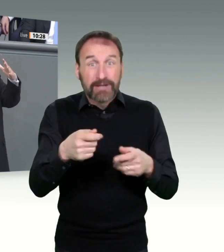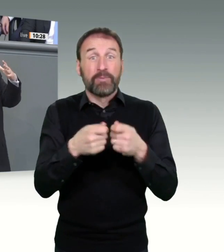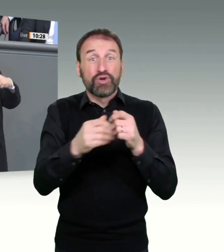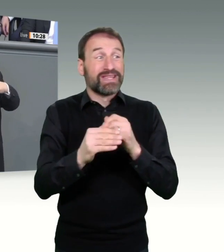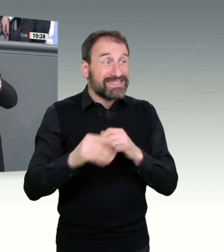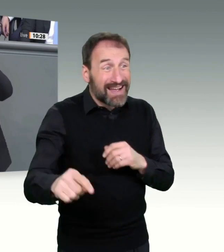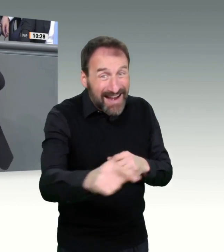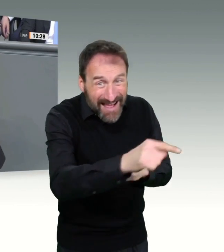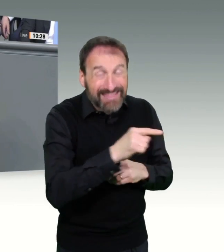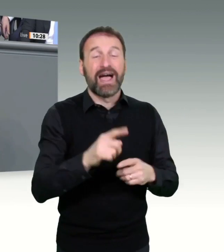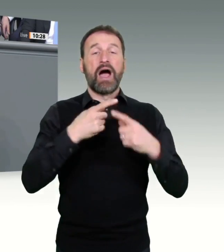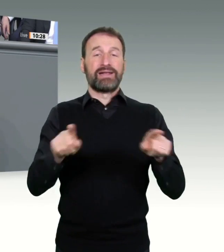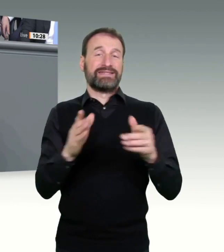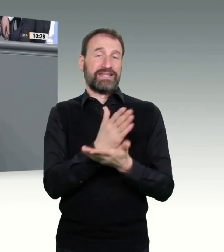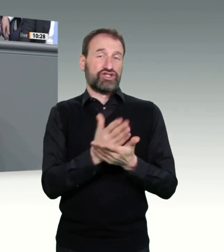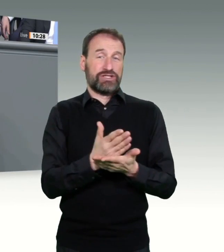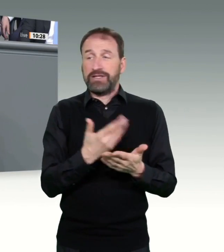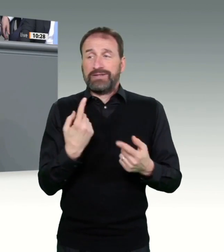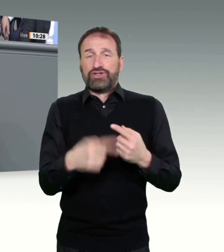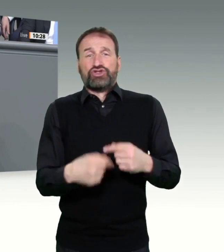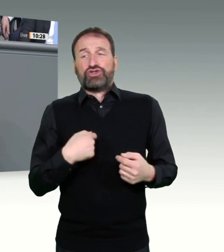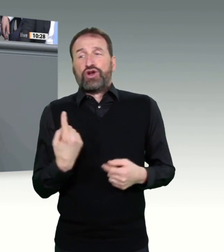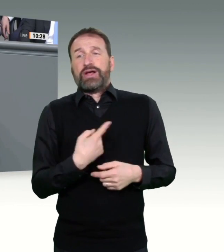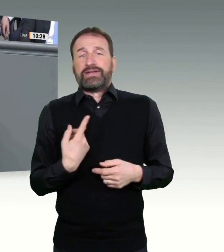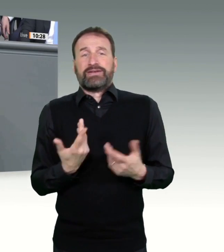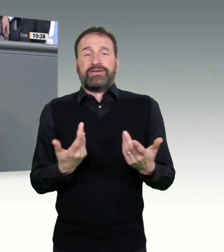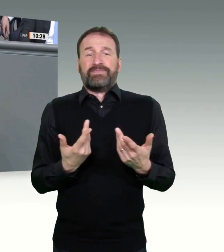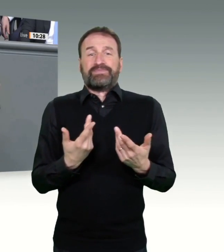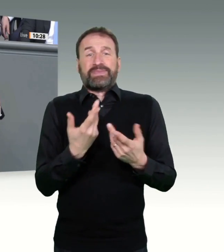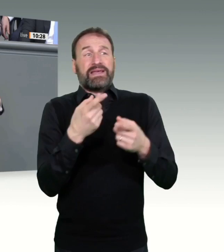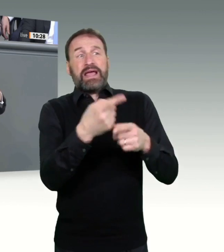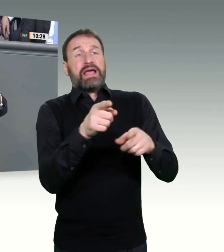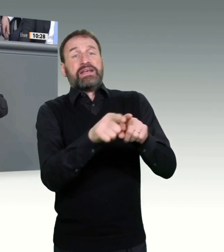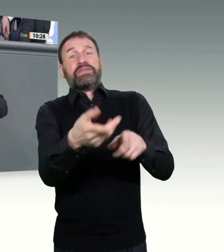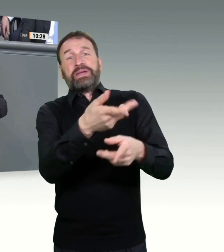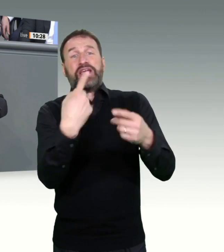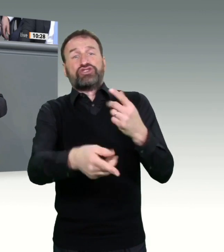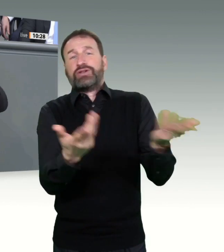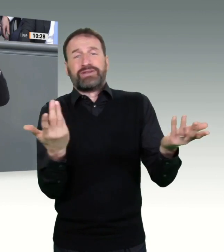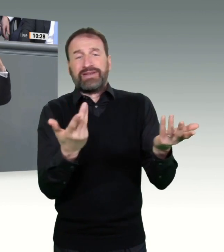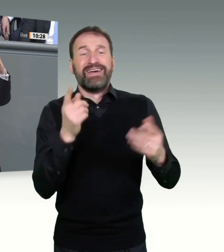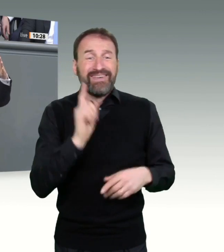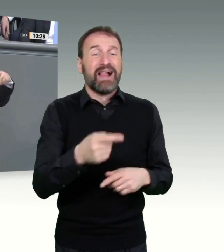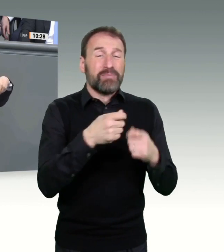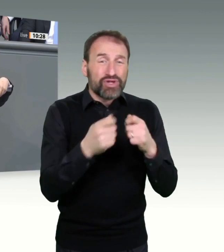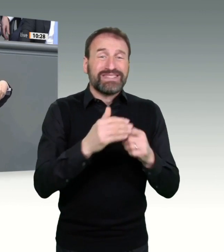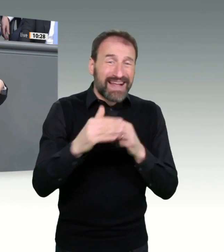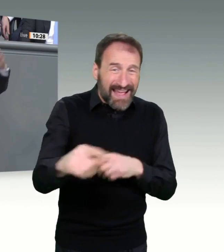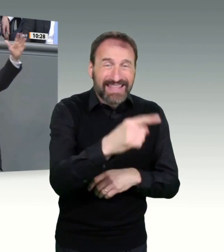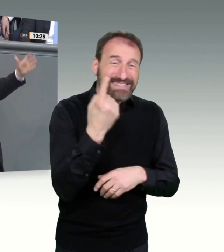ihnen das System 116 und 117 dann doch nicht länderspezifisch genug war, weil sie gesagt haben, da könnte